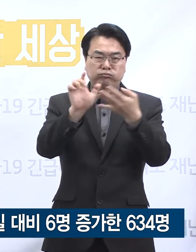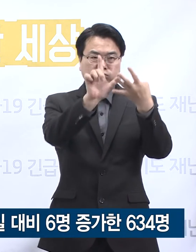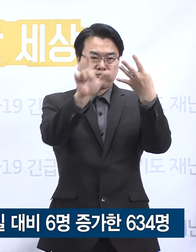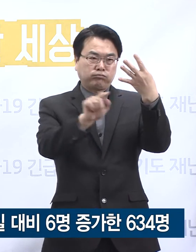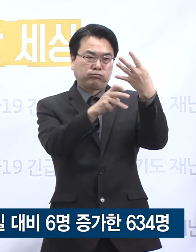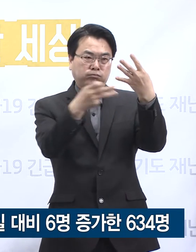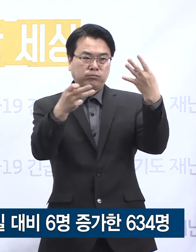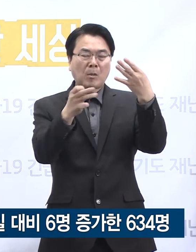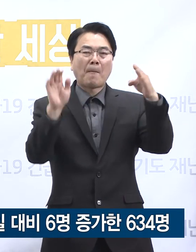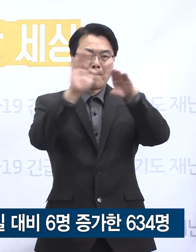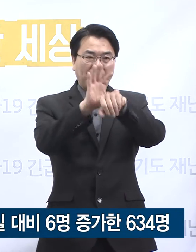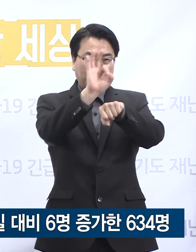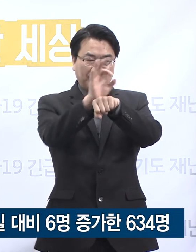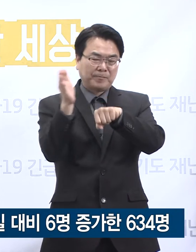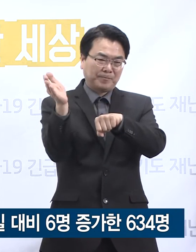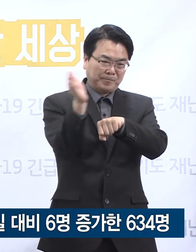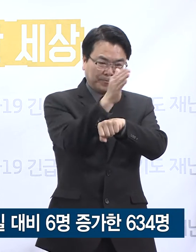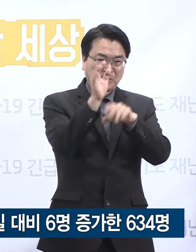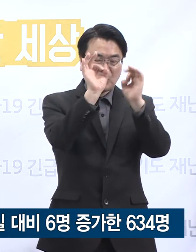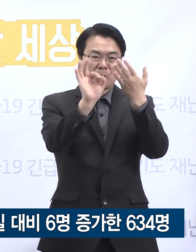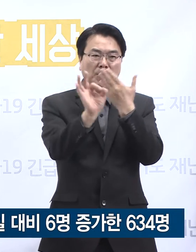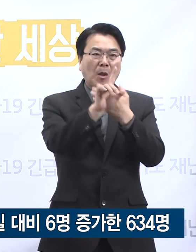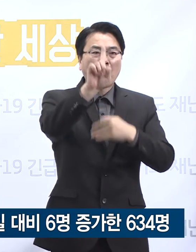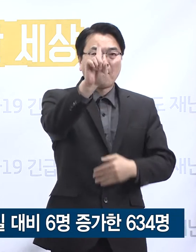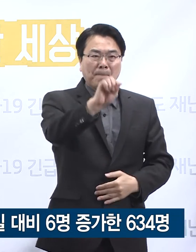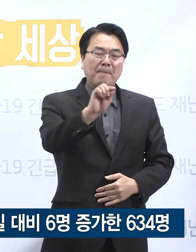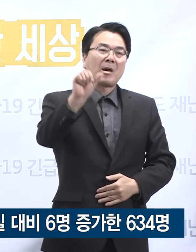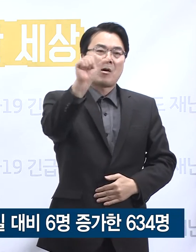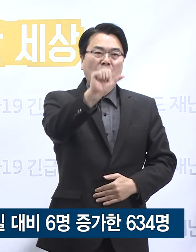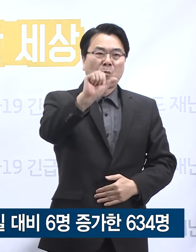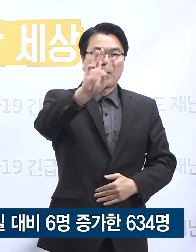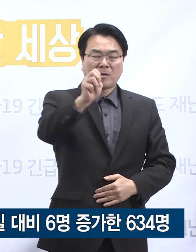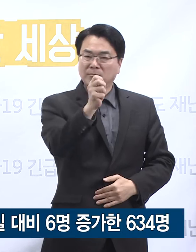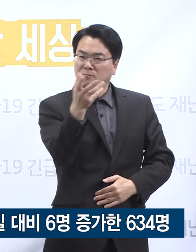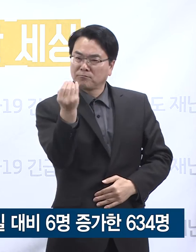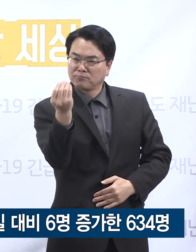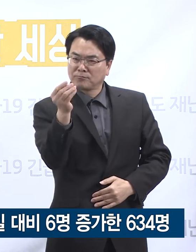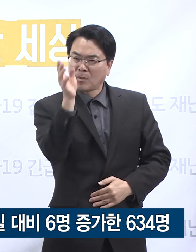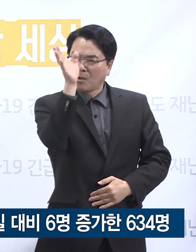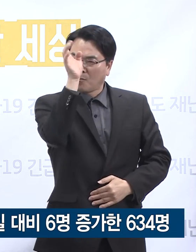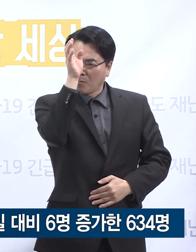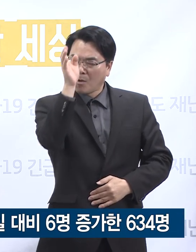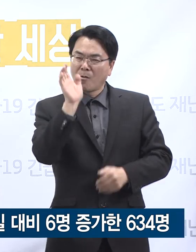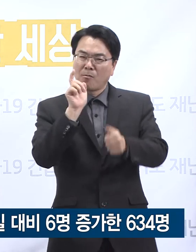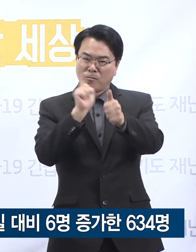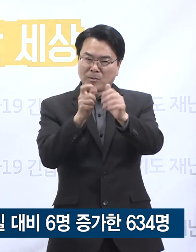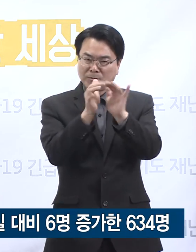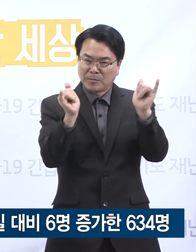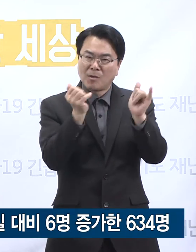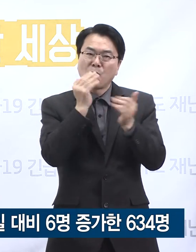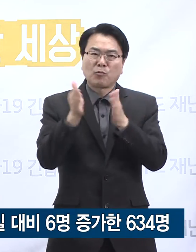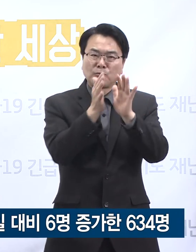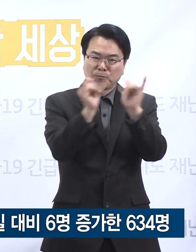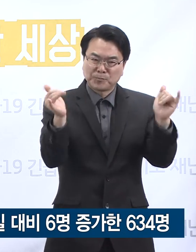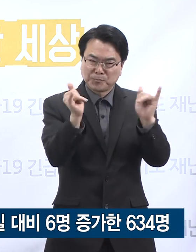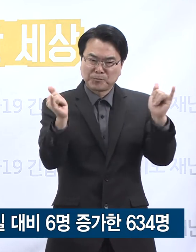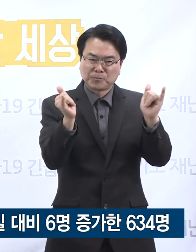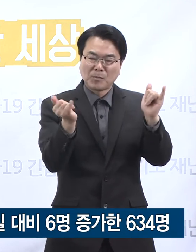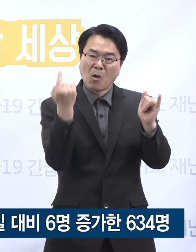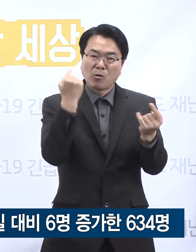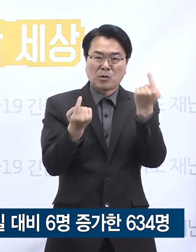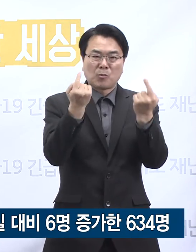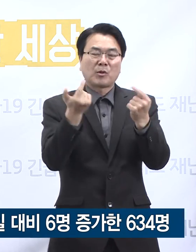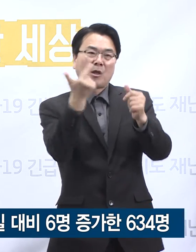0시 기준 전국의 확진자 수는 총 1만 537명이며 이 중 경기도 확진자 수는 전일 오전 0시 대비